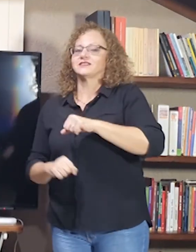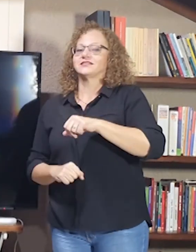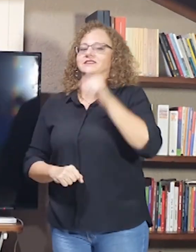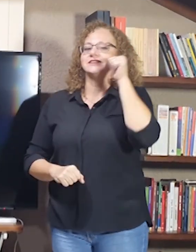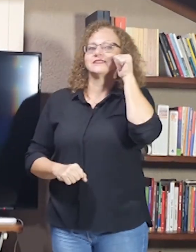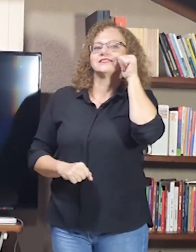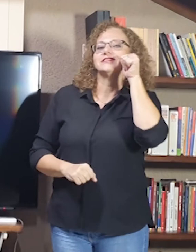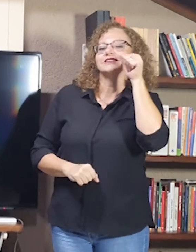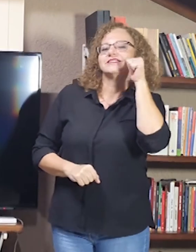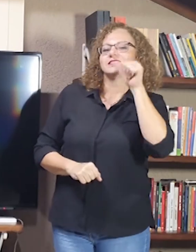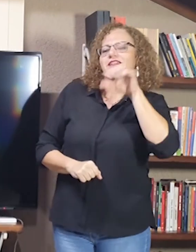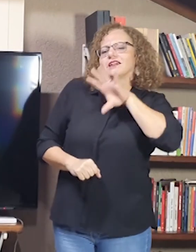homem.